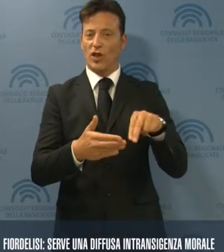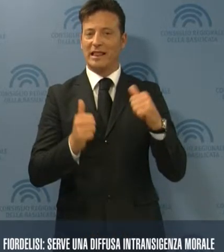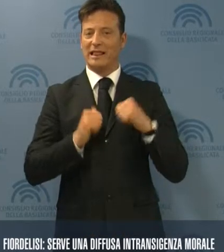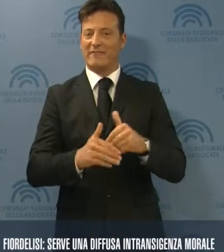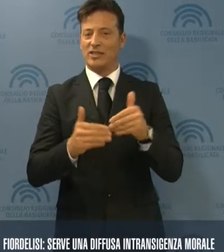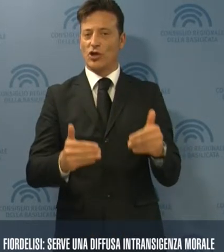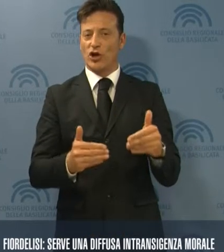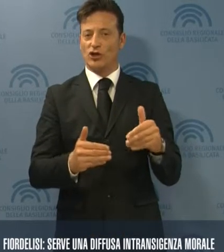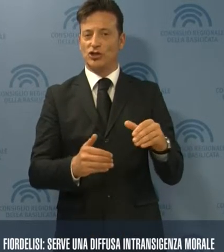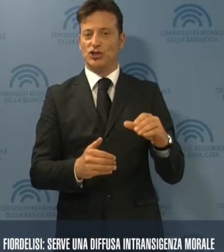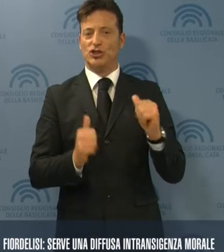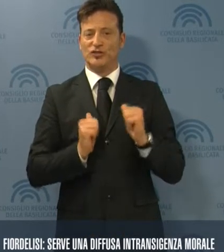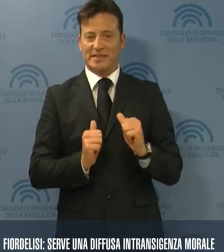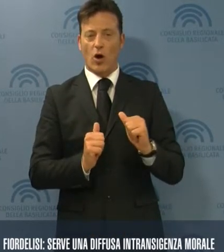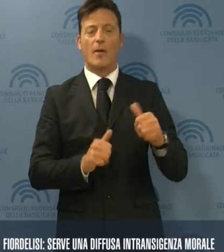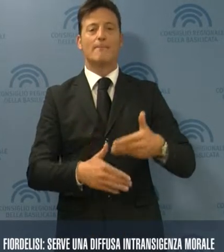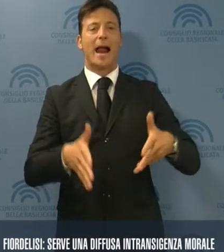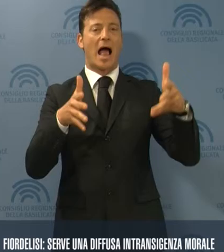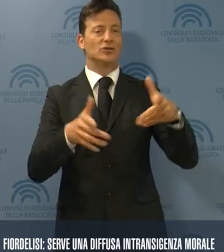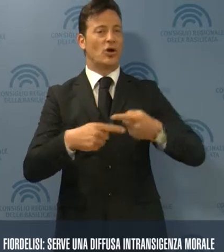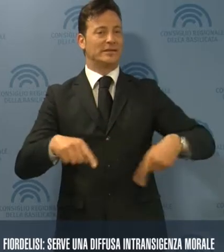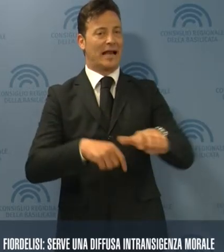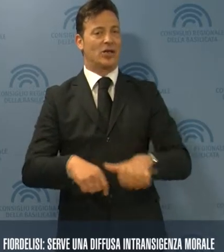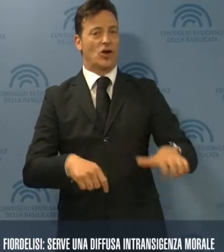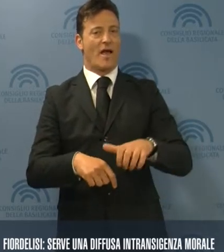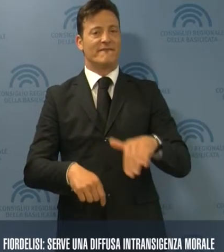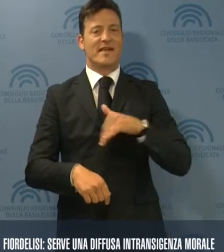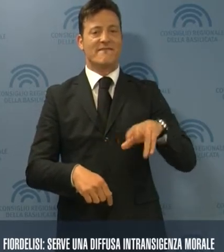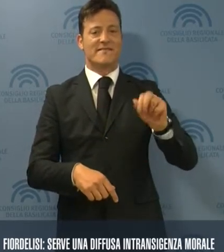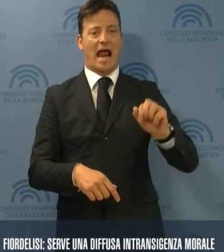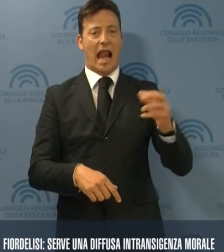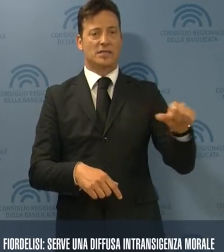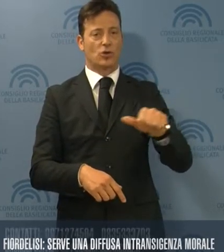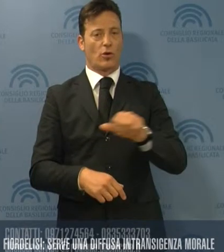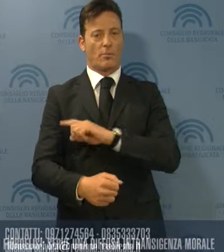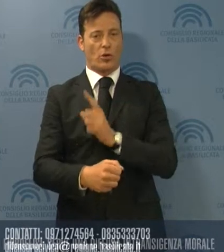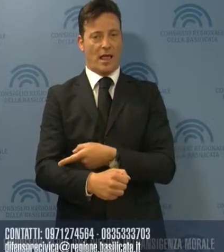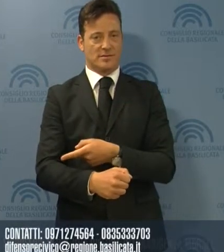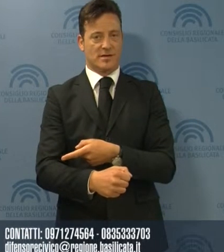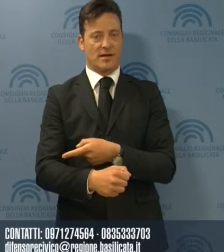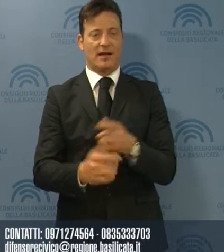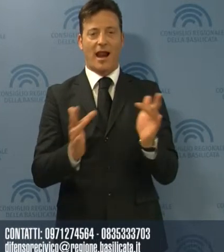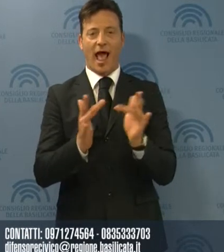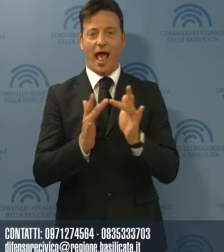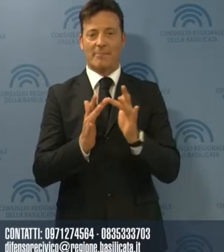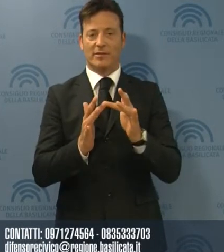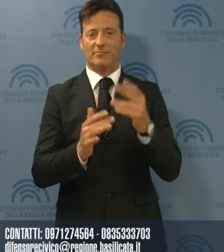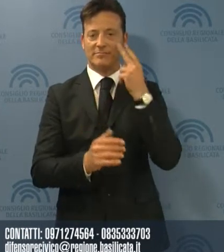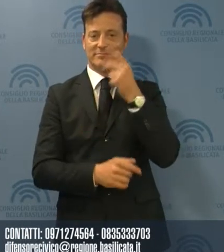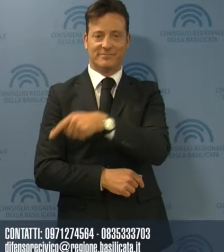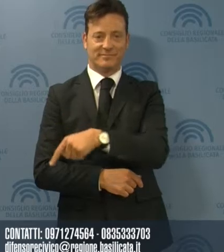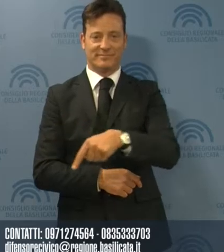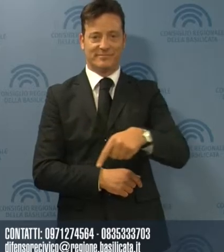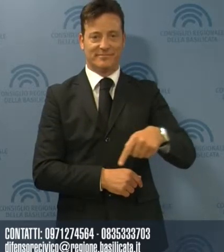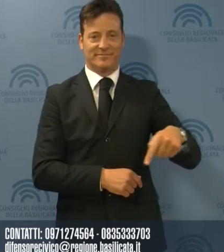civico si trovano nel palazzo del Consiglio regionale in via Verrastro a Potenza. I recapiti sono